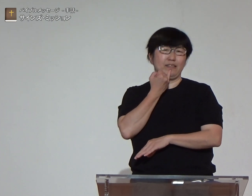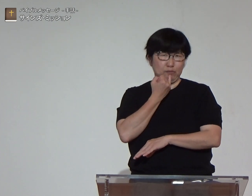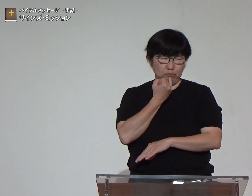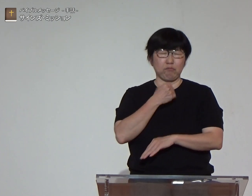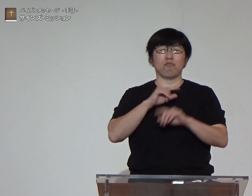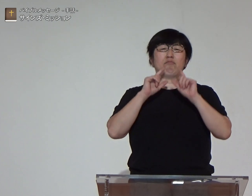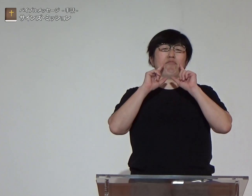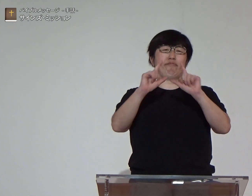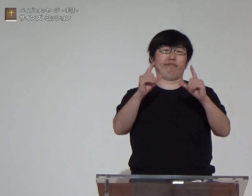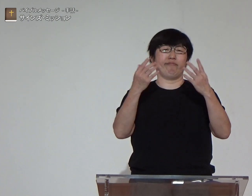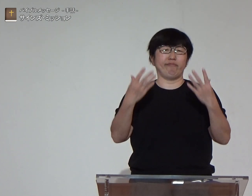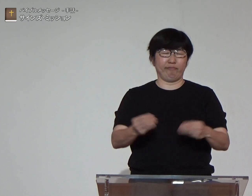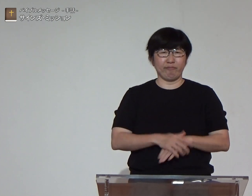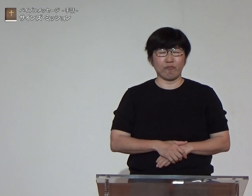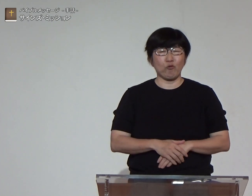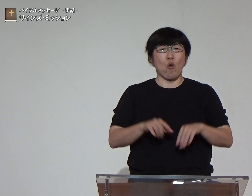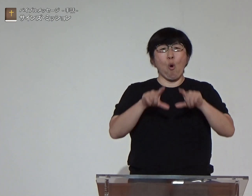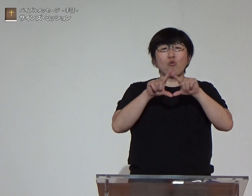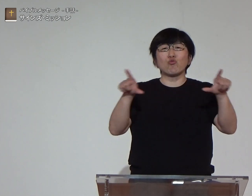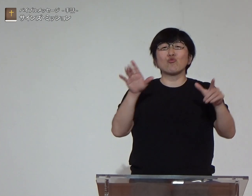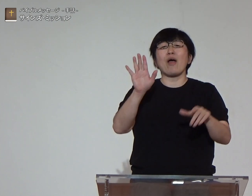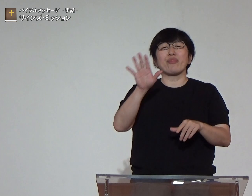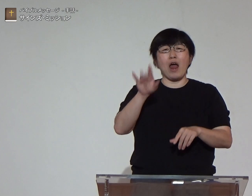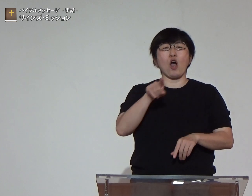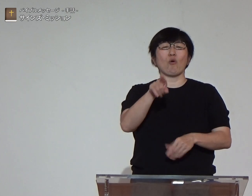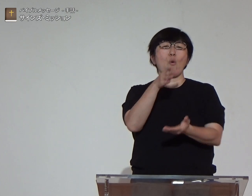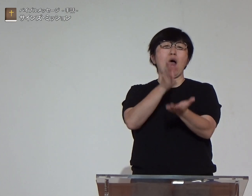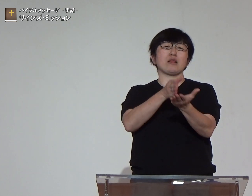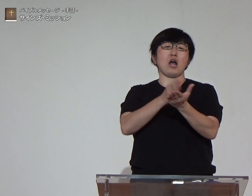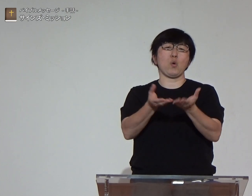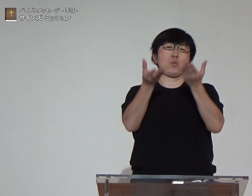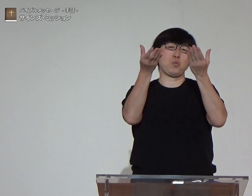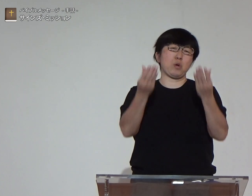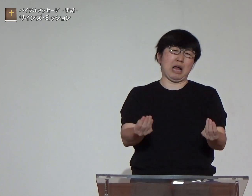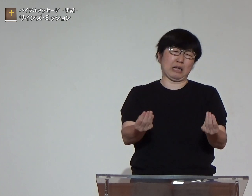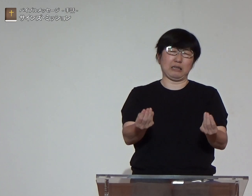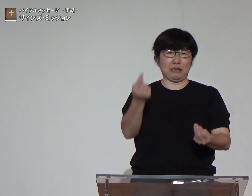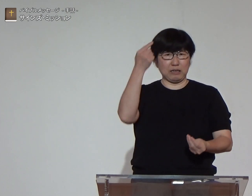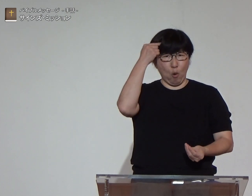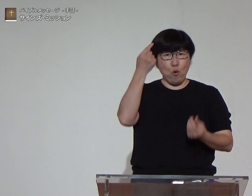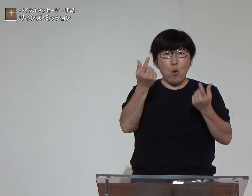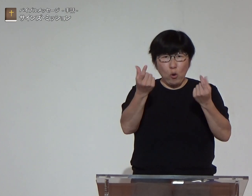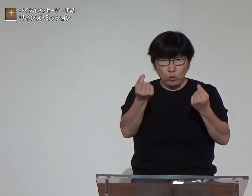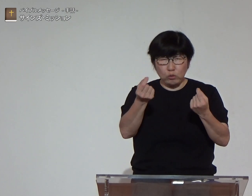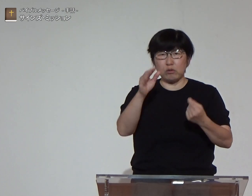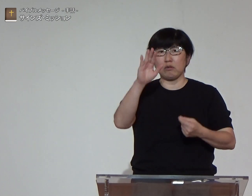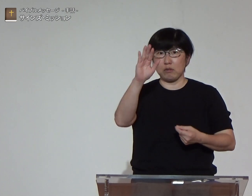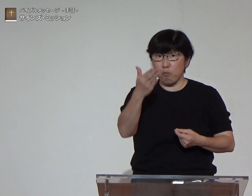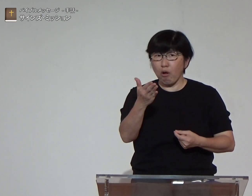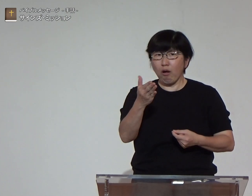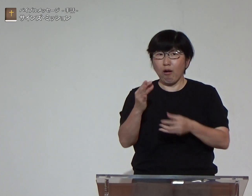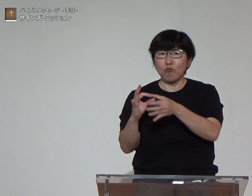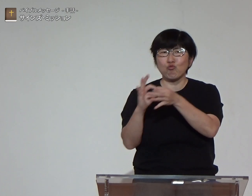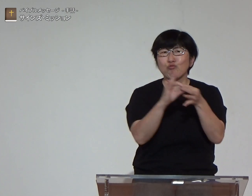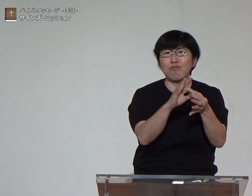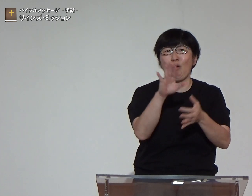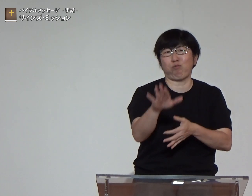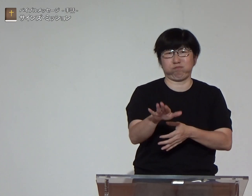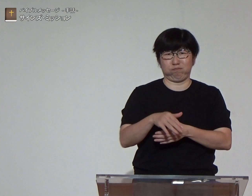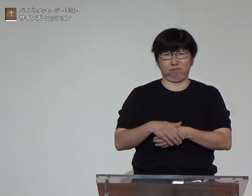捨てていいんです普通だったらこれでお話は終わりですと思うでしょところ